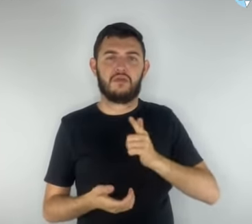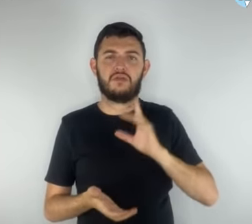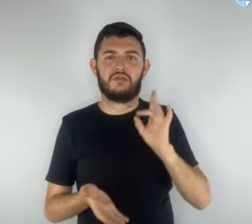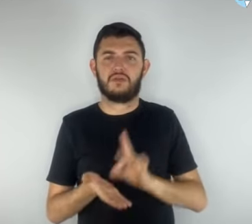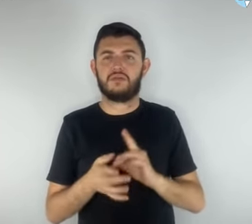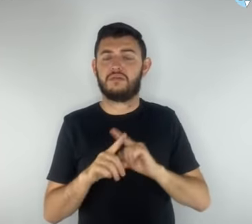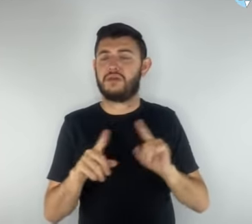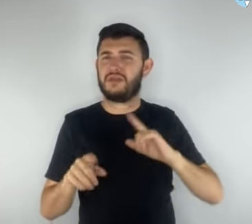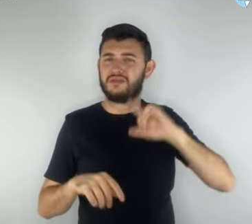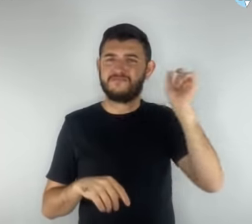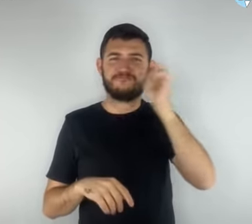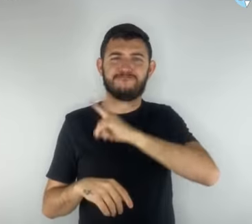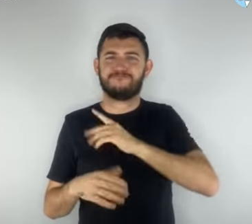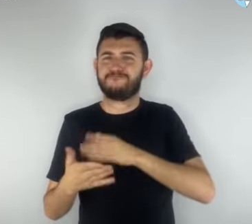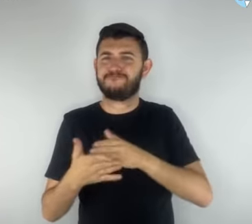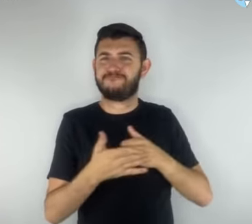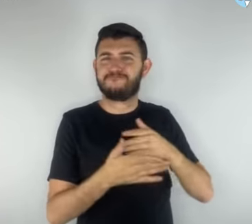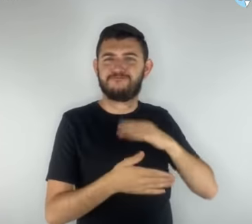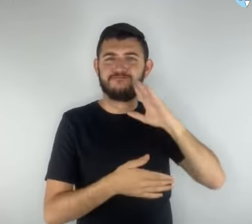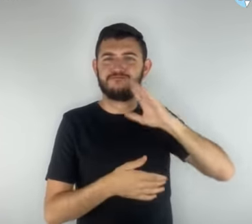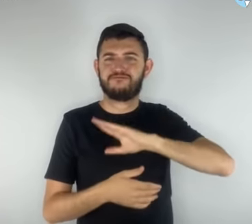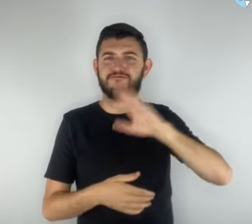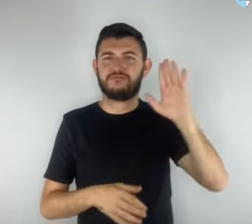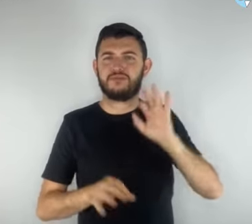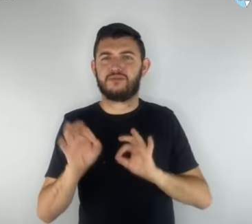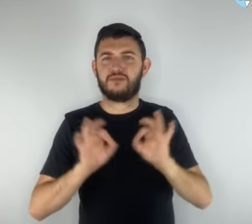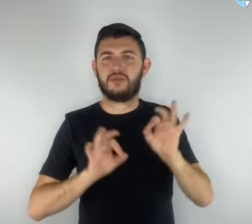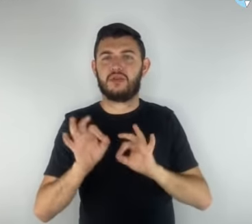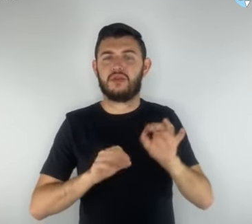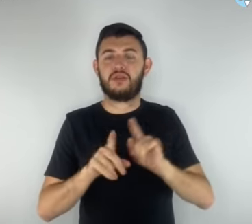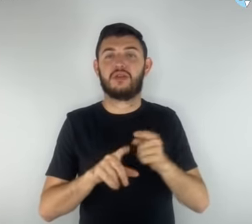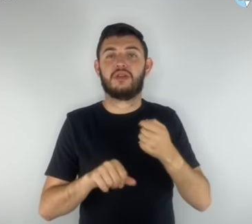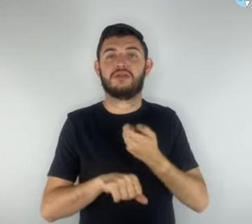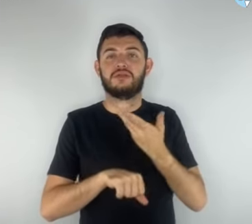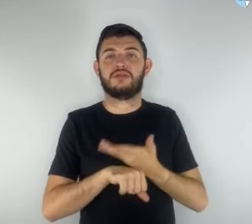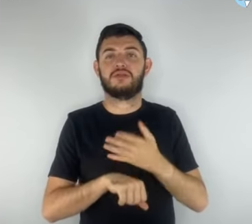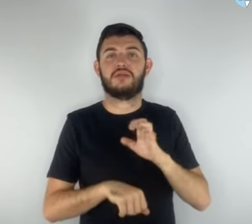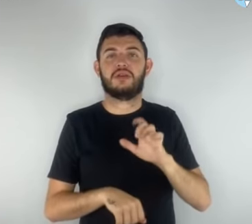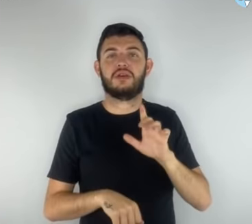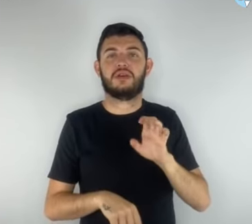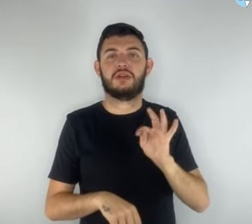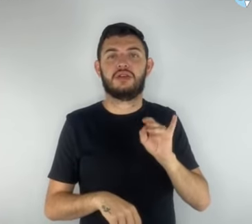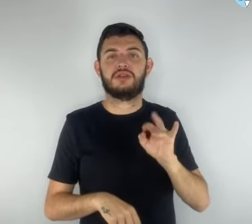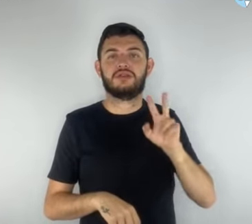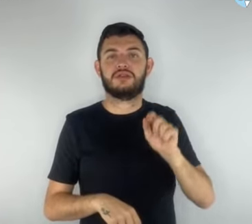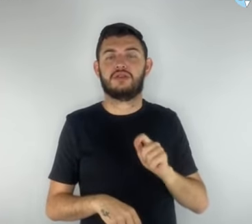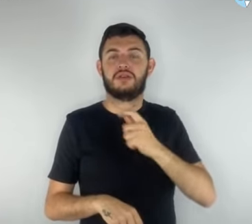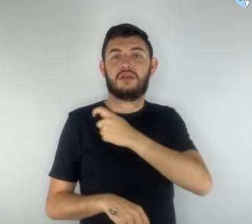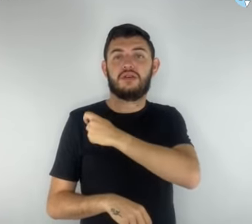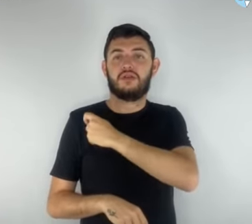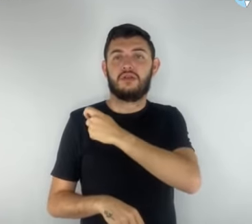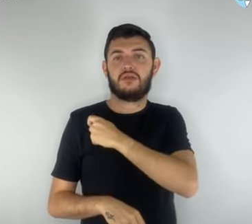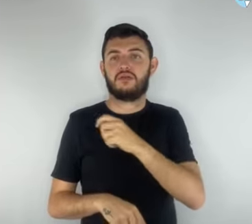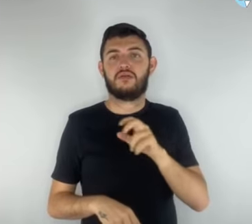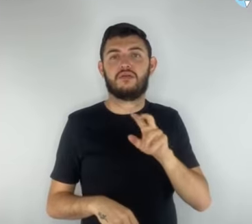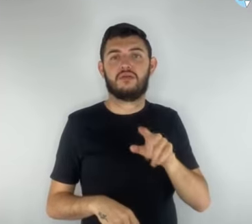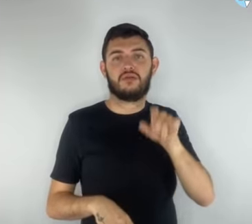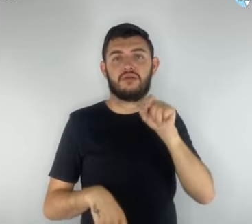é a organização das disciplinas eletivas, em que cada estudante selecionará a matéria